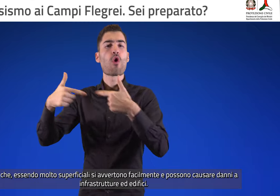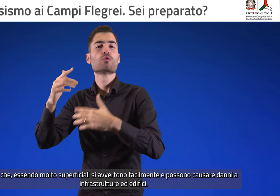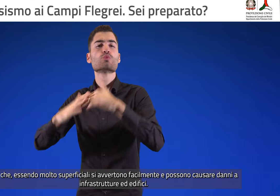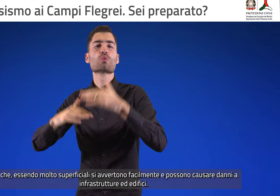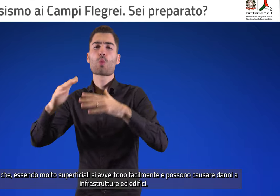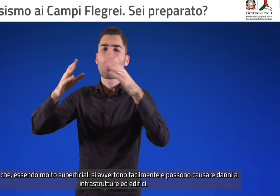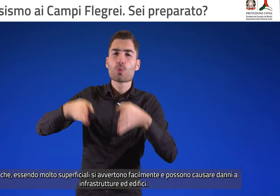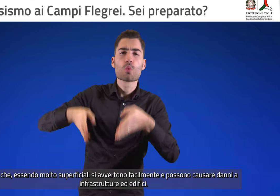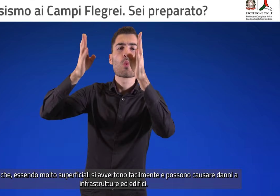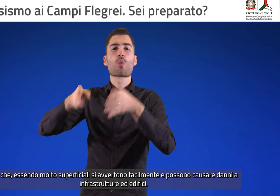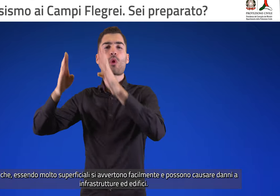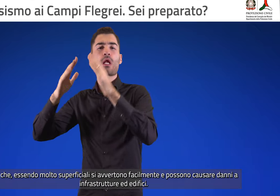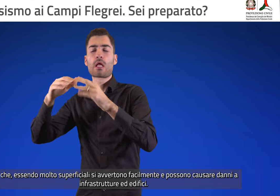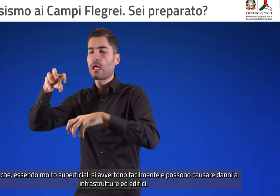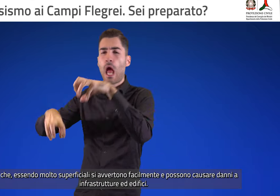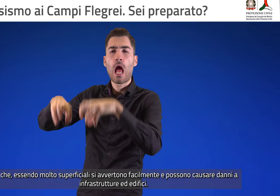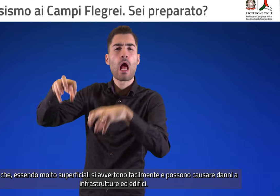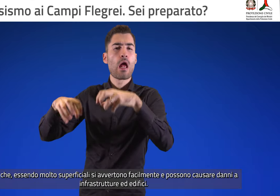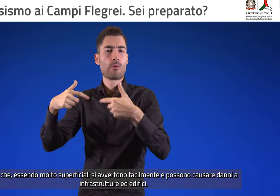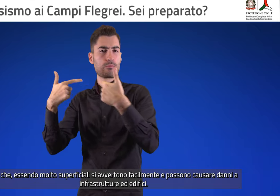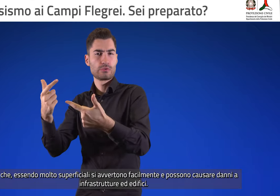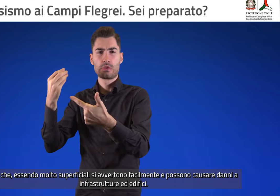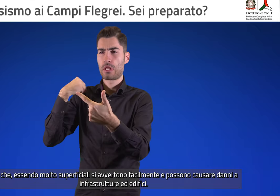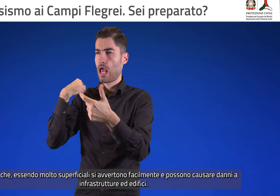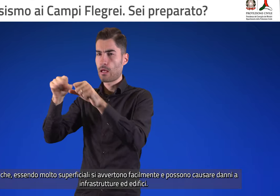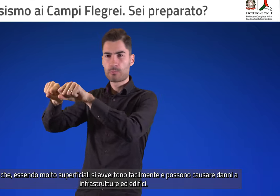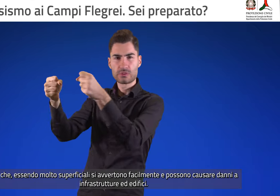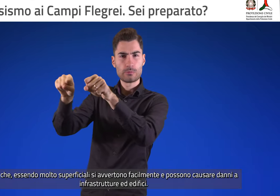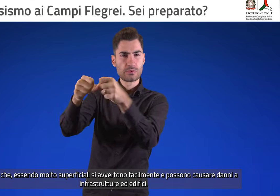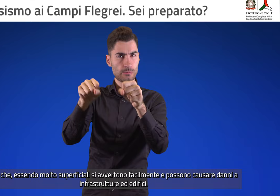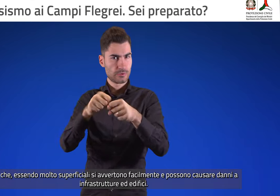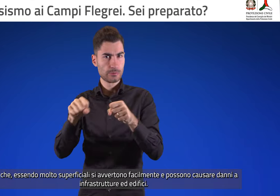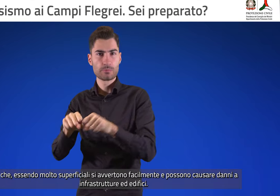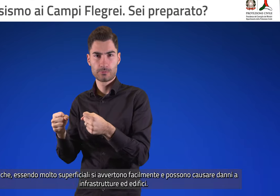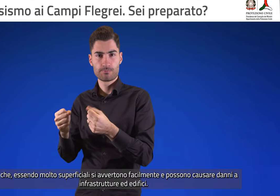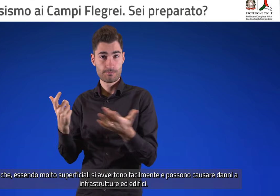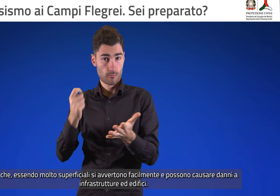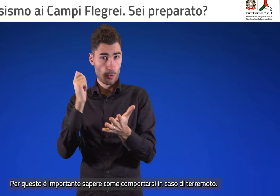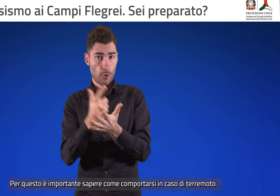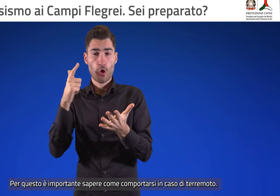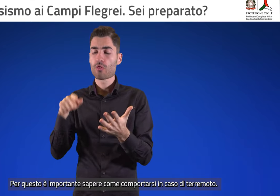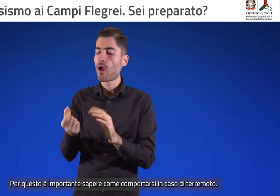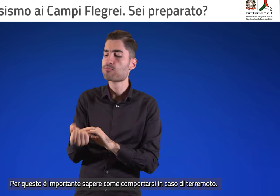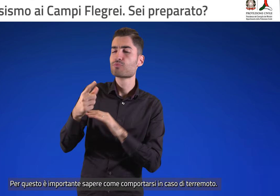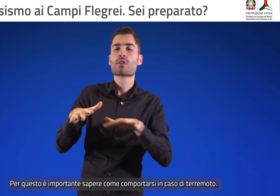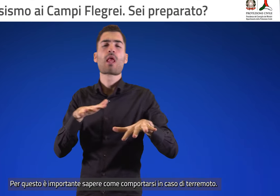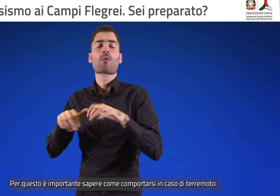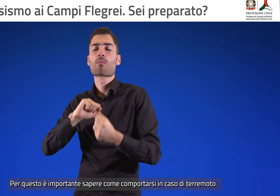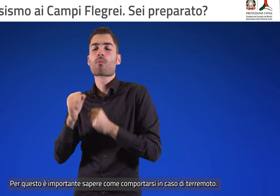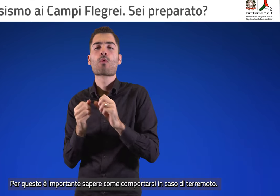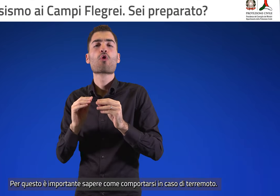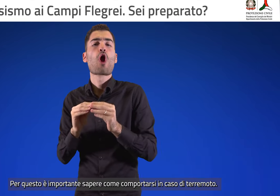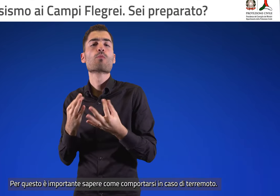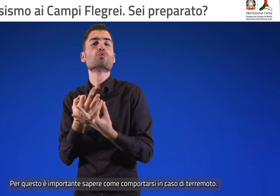avvertono facilmente e possono causare danni a infrastrutture ed edifici. Per questo è importante